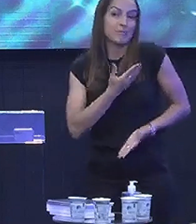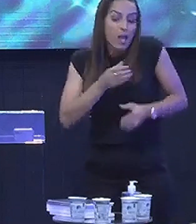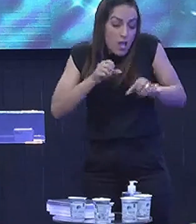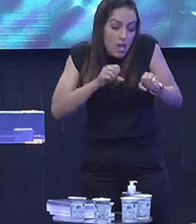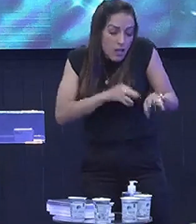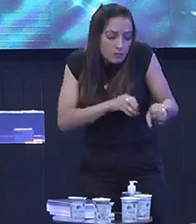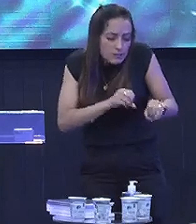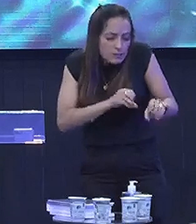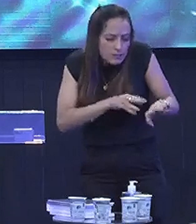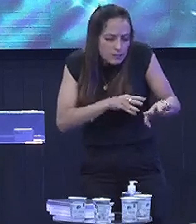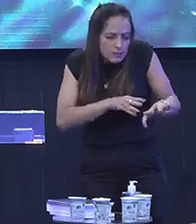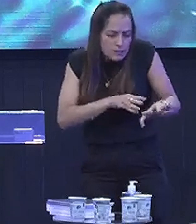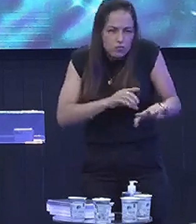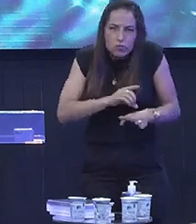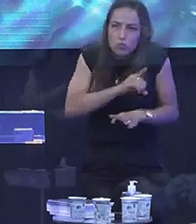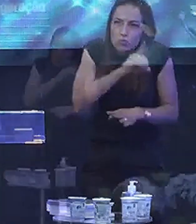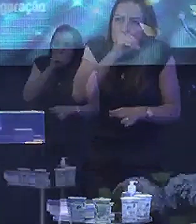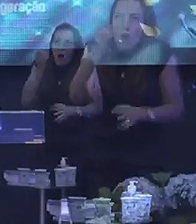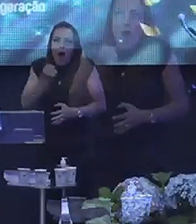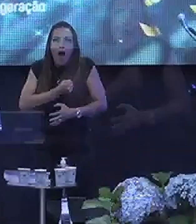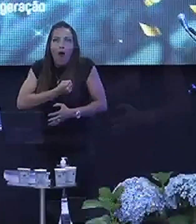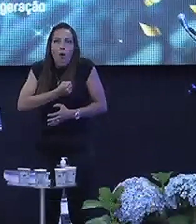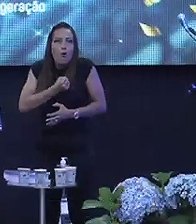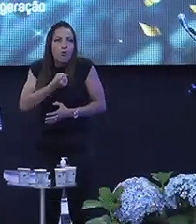Ensina-me A contar os meus dias